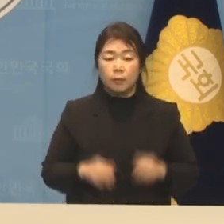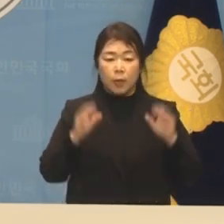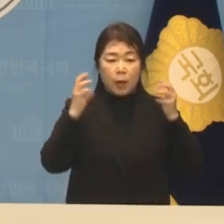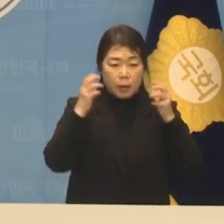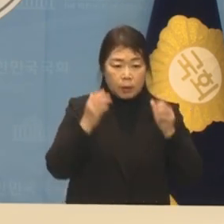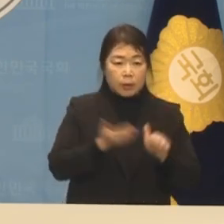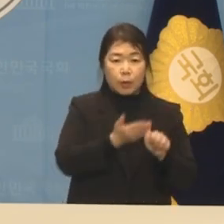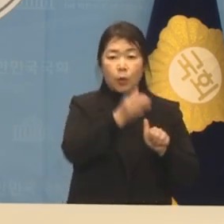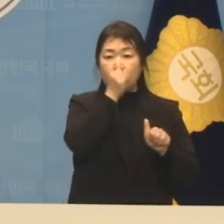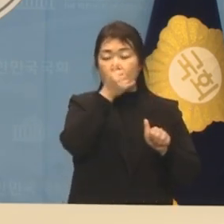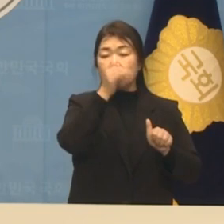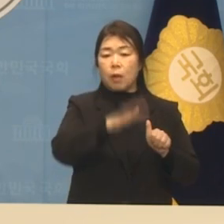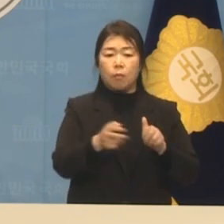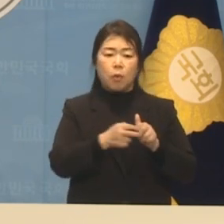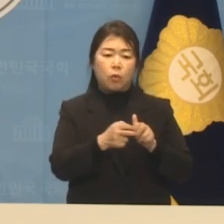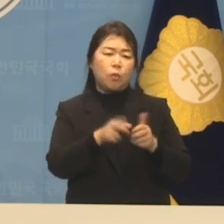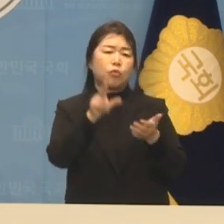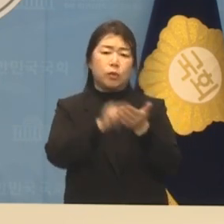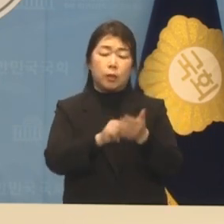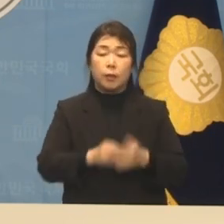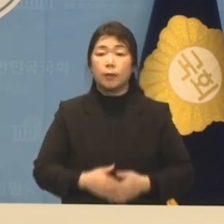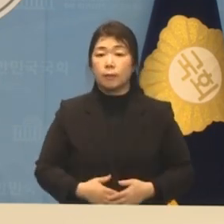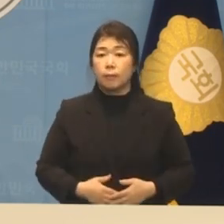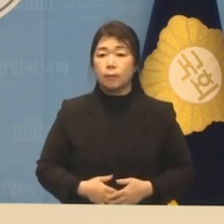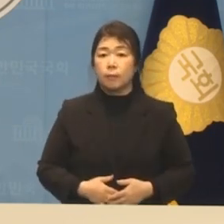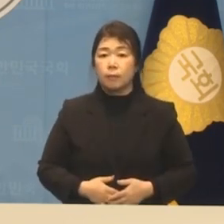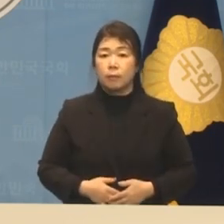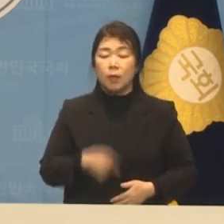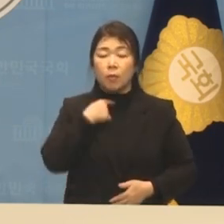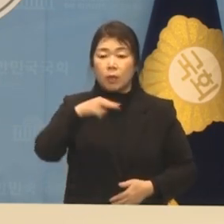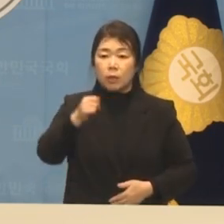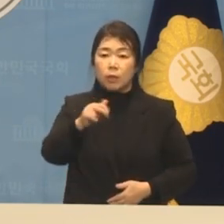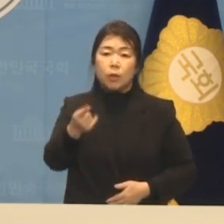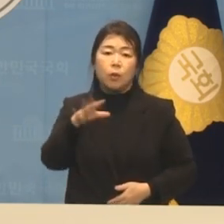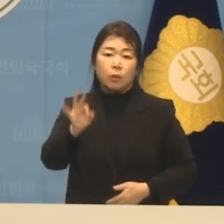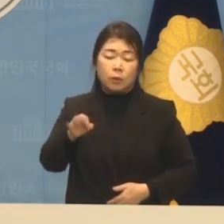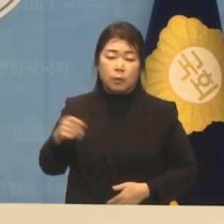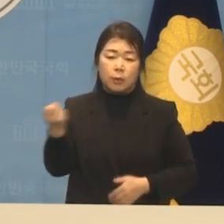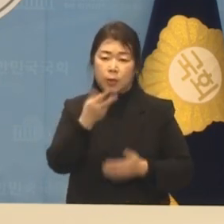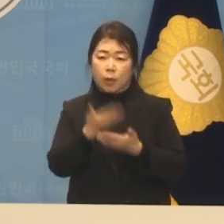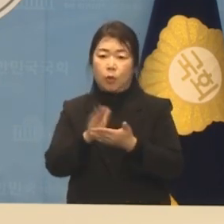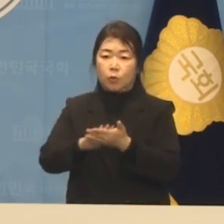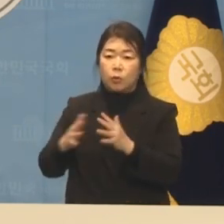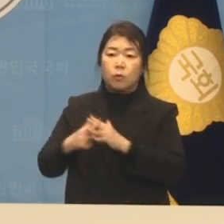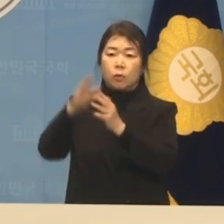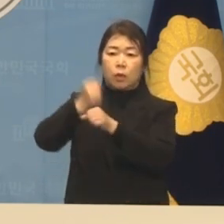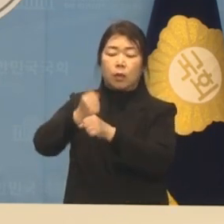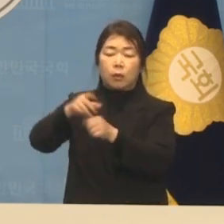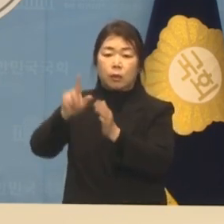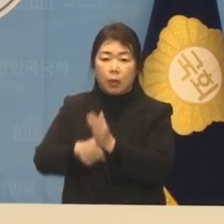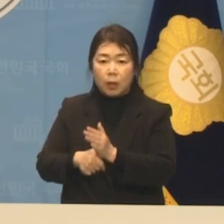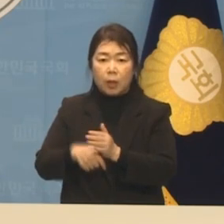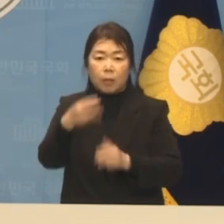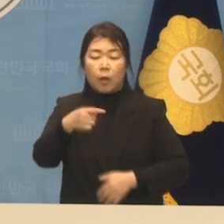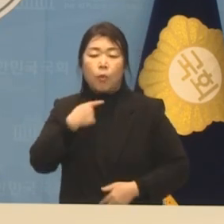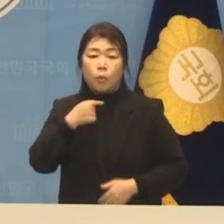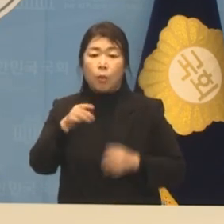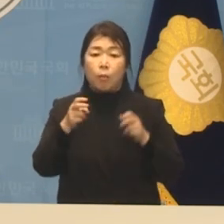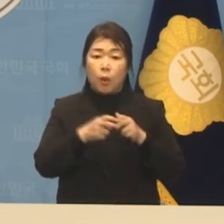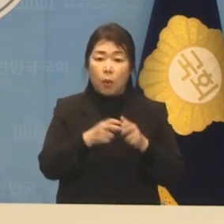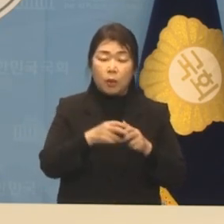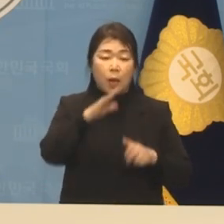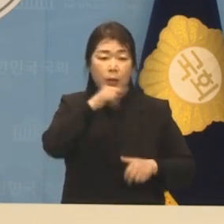어린 자녀가 있는 집도 병원이 큰 문제입니다. 목동 신정지구 재건축 시 초특급 삼성 목동병원이나 아삭